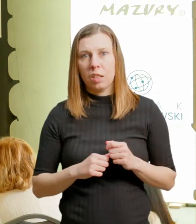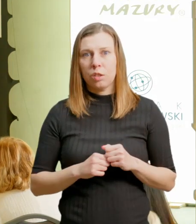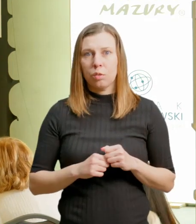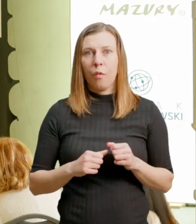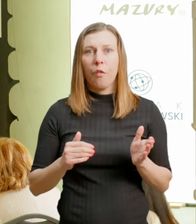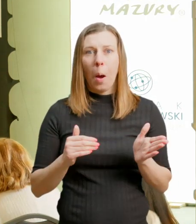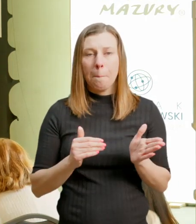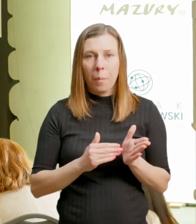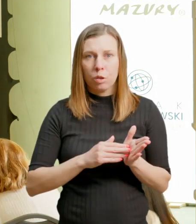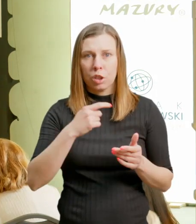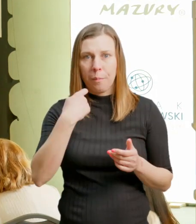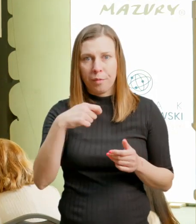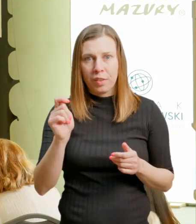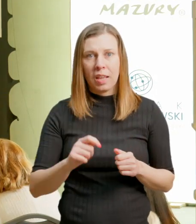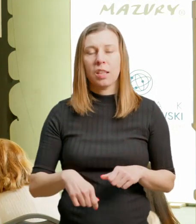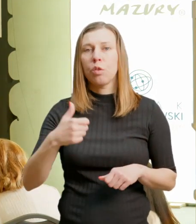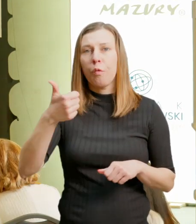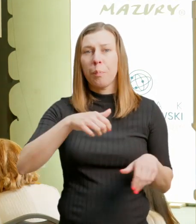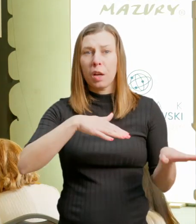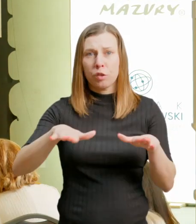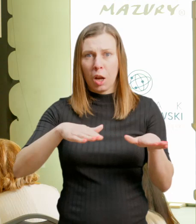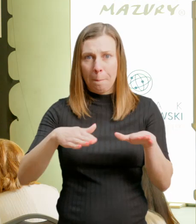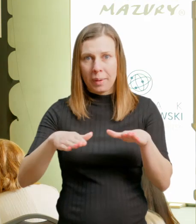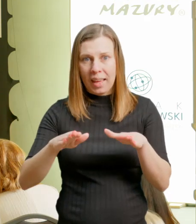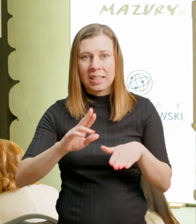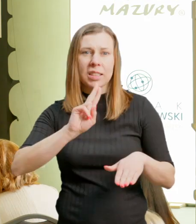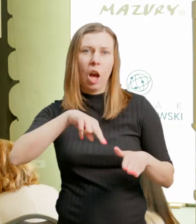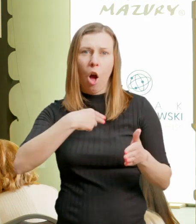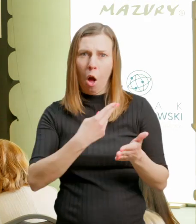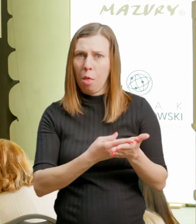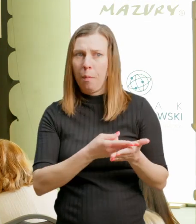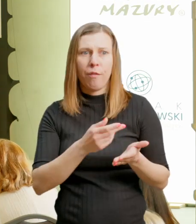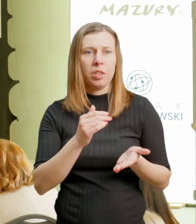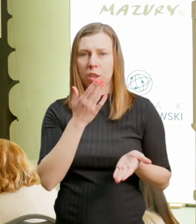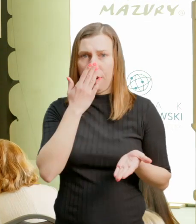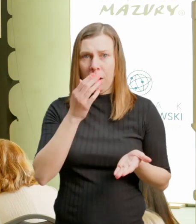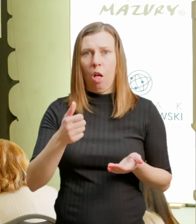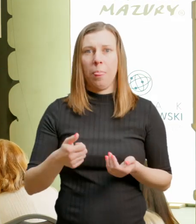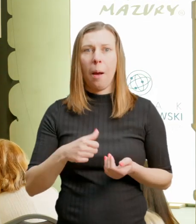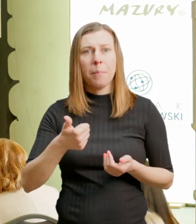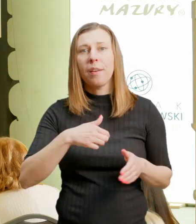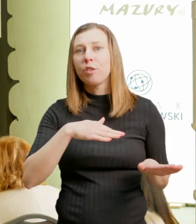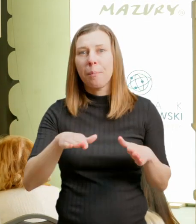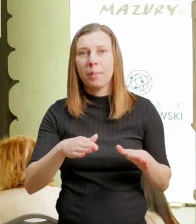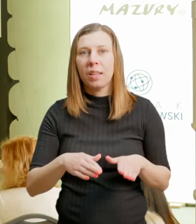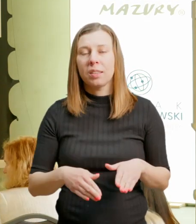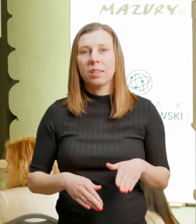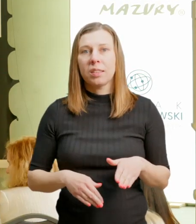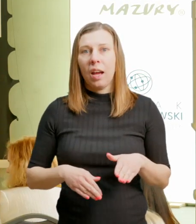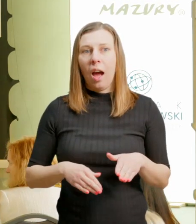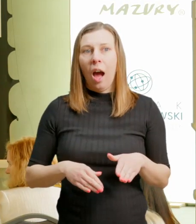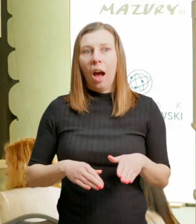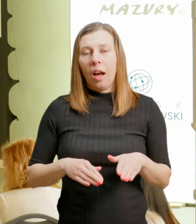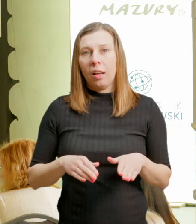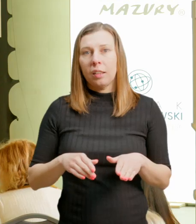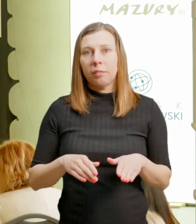celów wyjazdów. I na pierwszym miejscu według tak dużej grupy turystów pojawiają